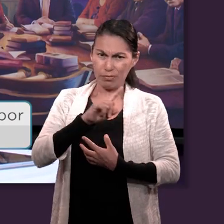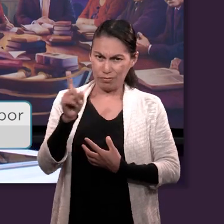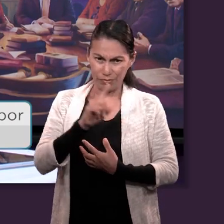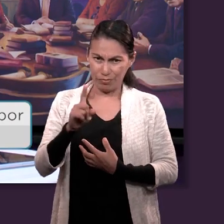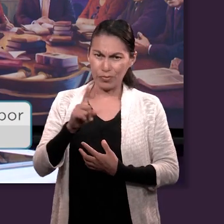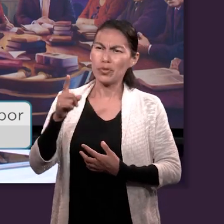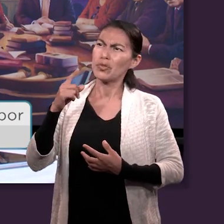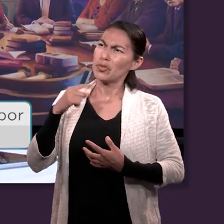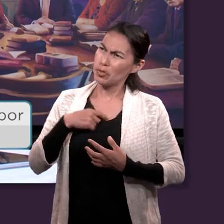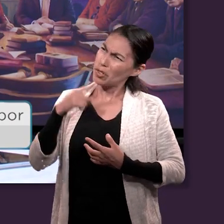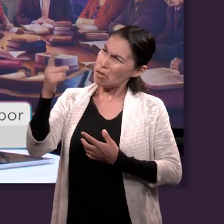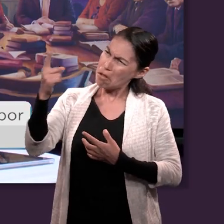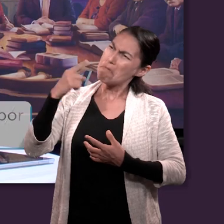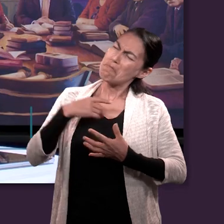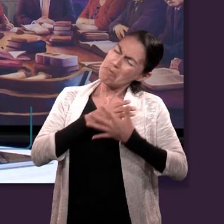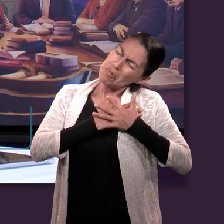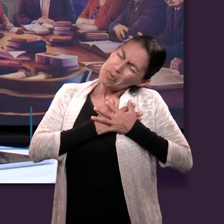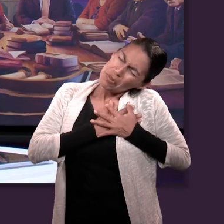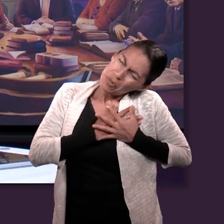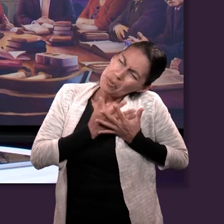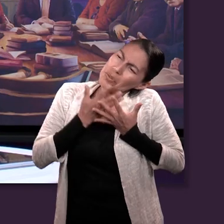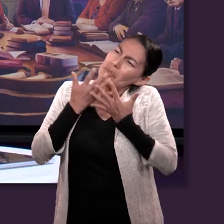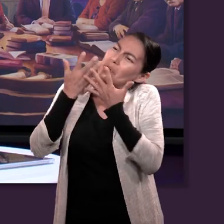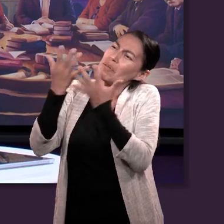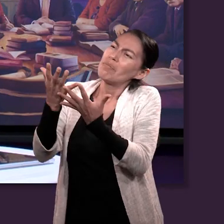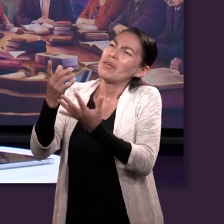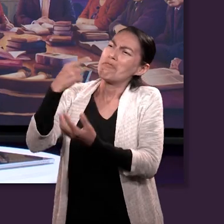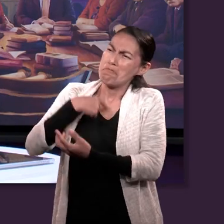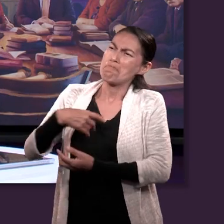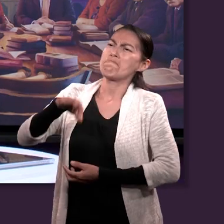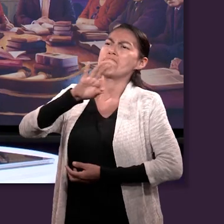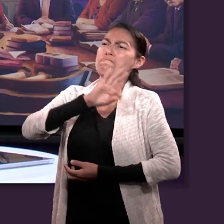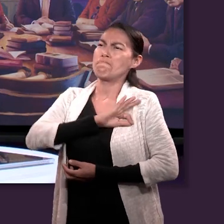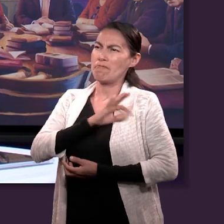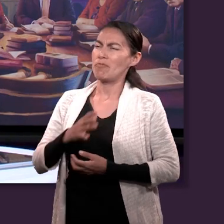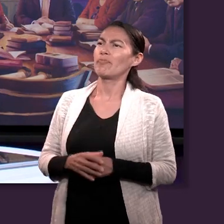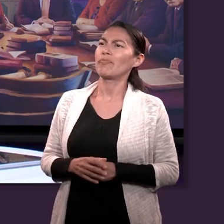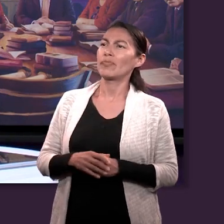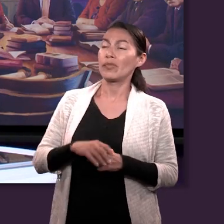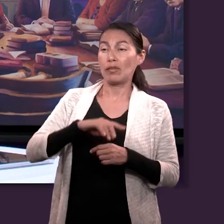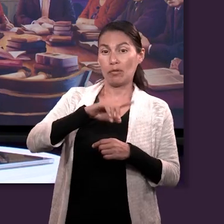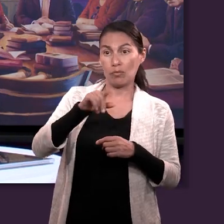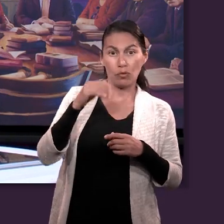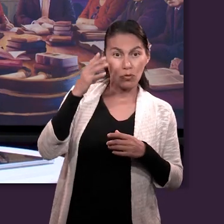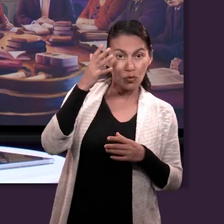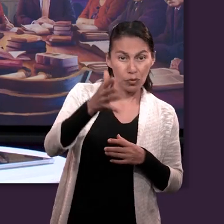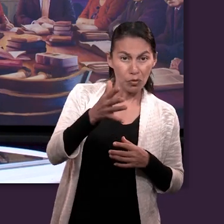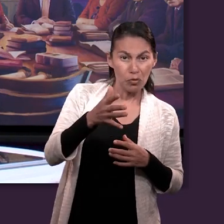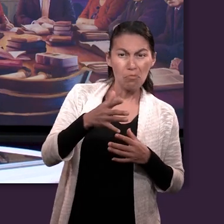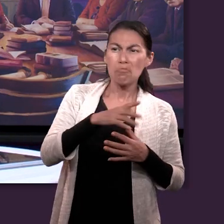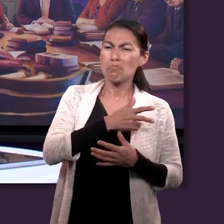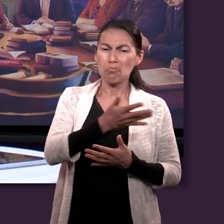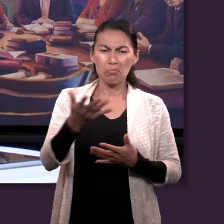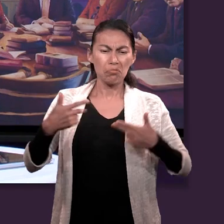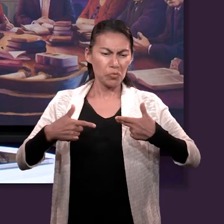Tenemos fe en Él porque lo amamos y confiamos de que en su momento esa fe dará los frutos que esperamos.